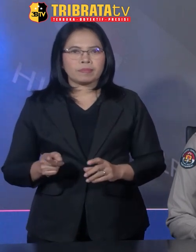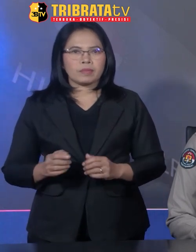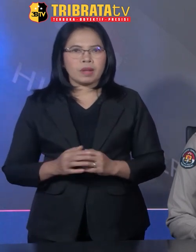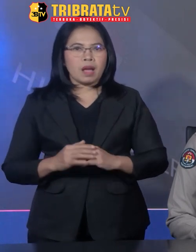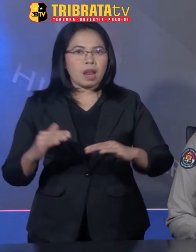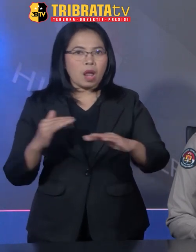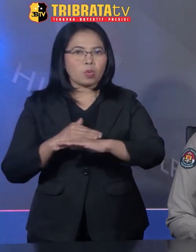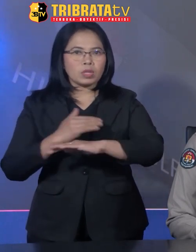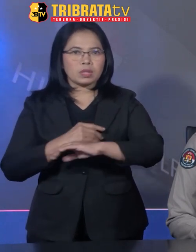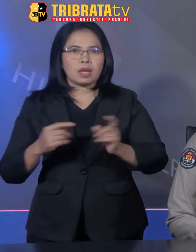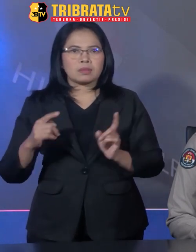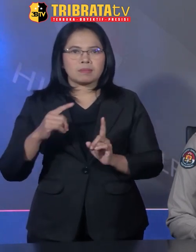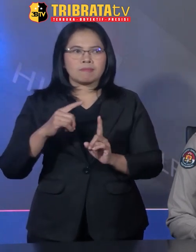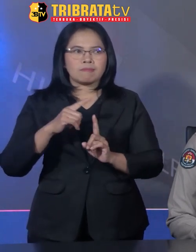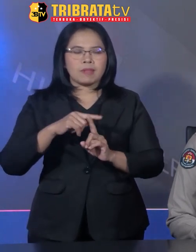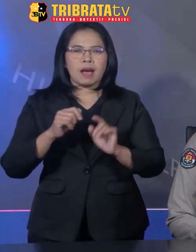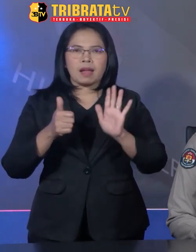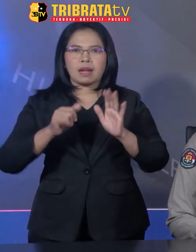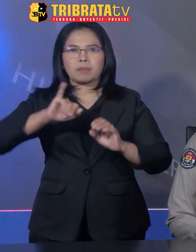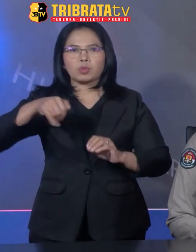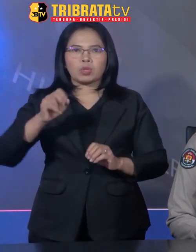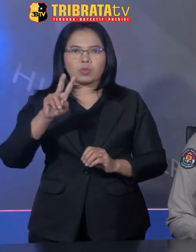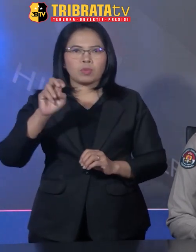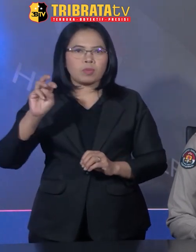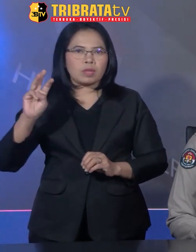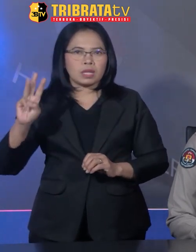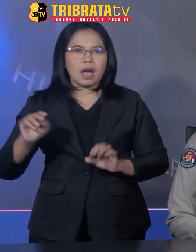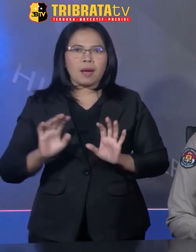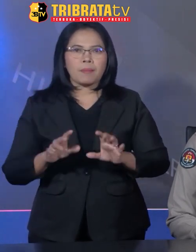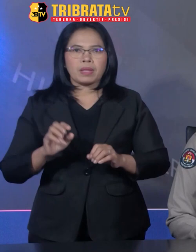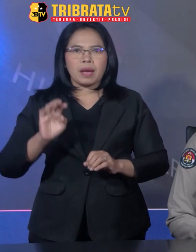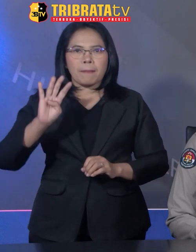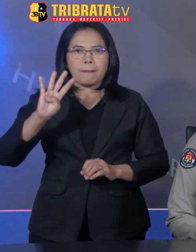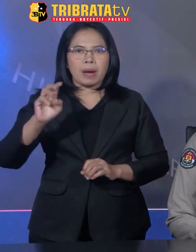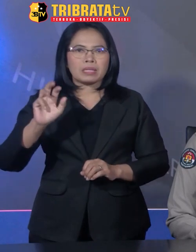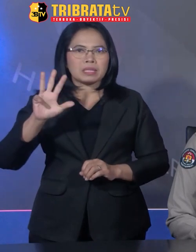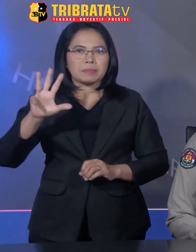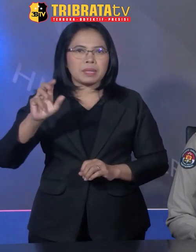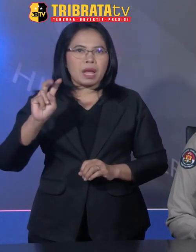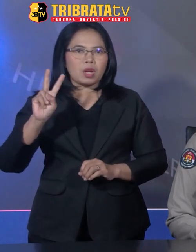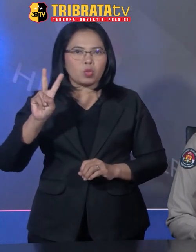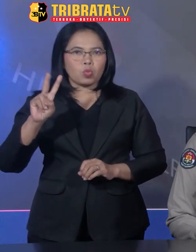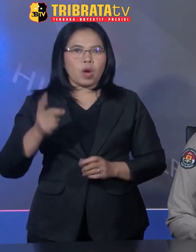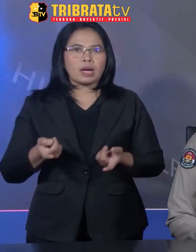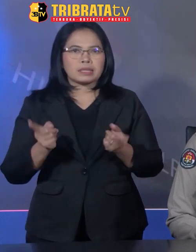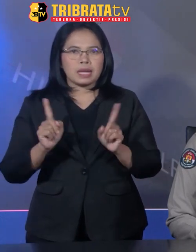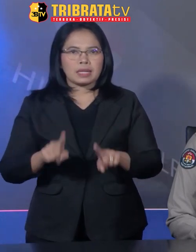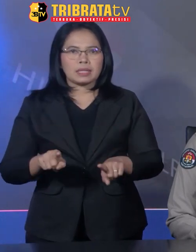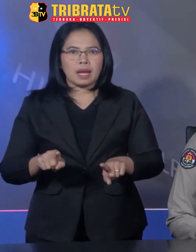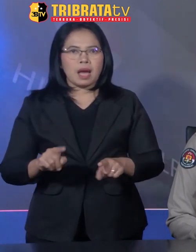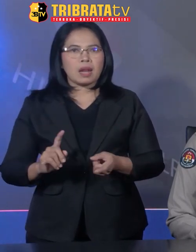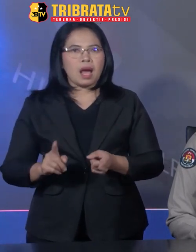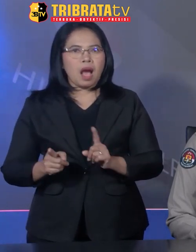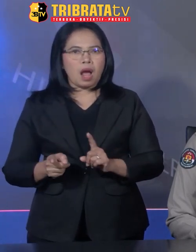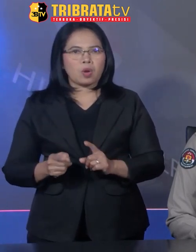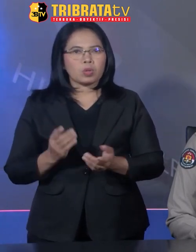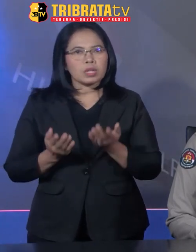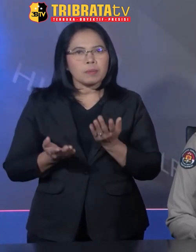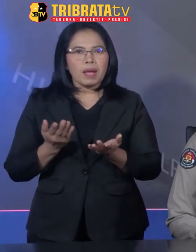terjadi pada tanggal 6 Juli 2023 sebanyak 492 kejadian,